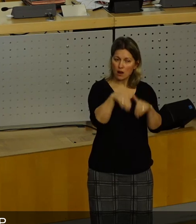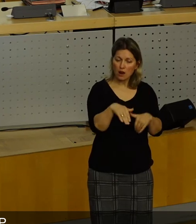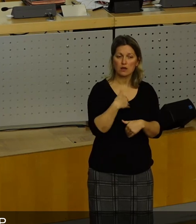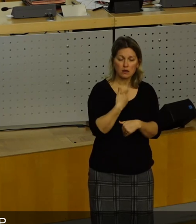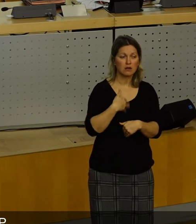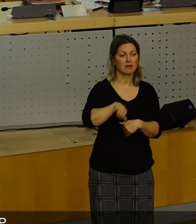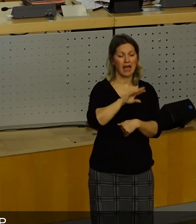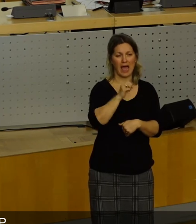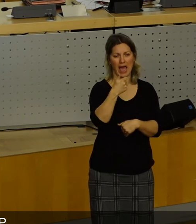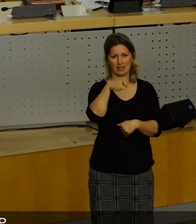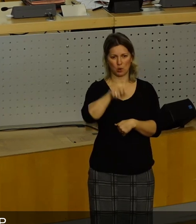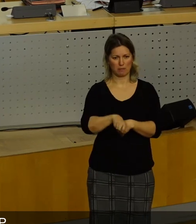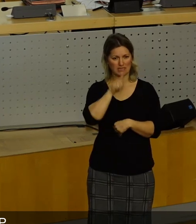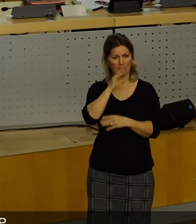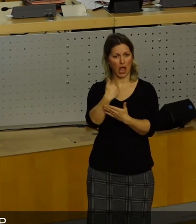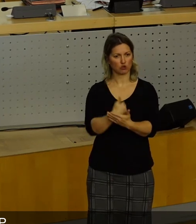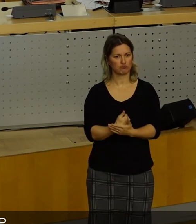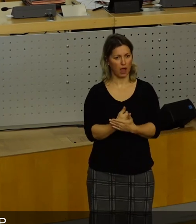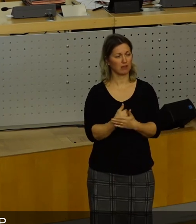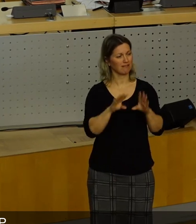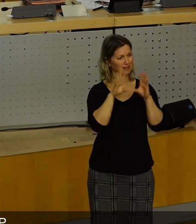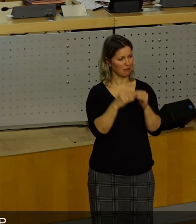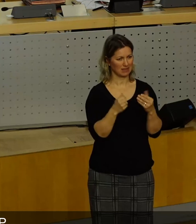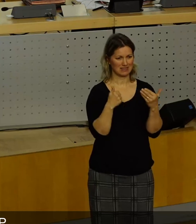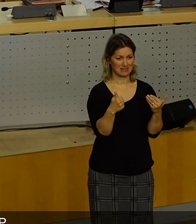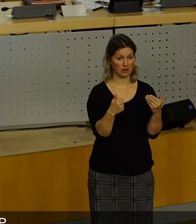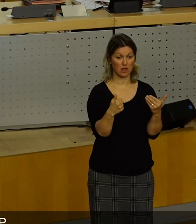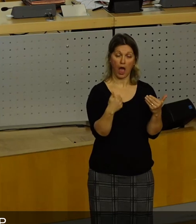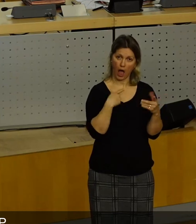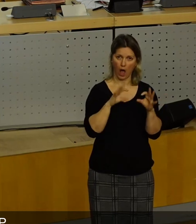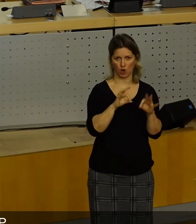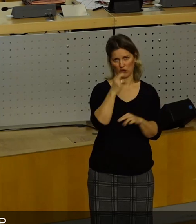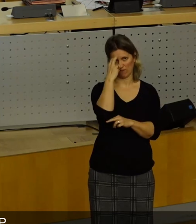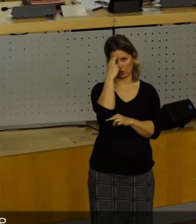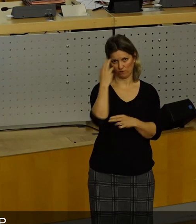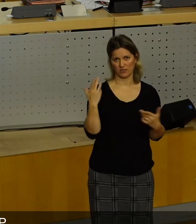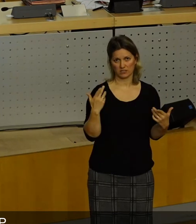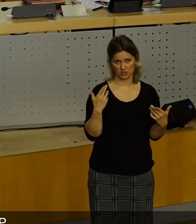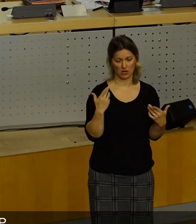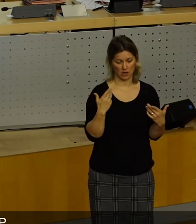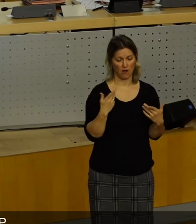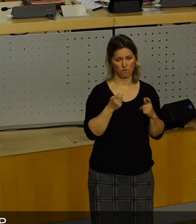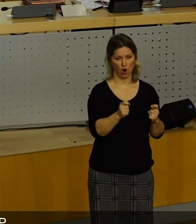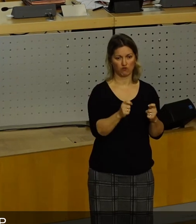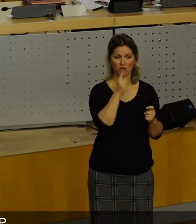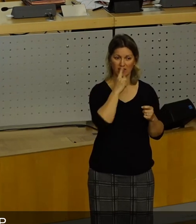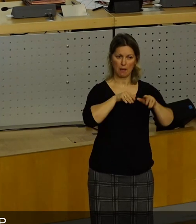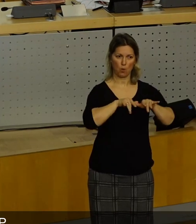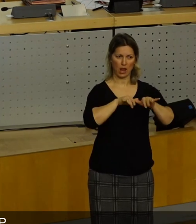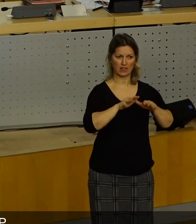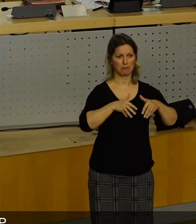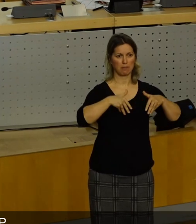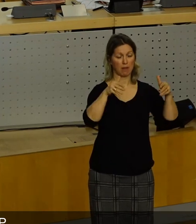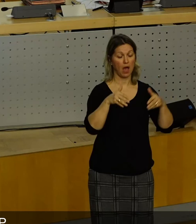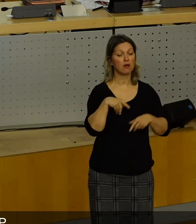Bürgermeister einsparen, machen wir sechs daraus. Auch das ist ein vernünftiger Entbürokratisierungsvorschlag. Sie wollten